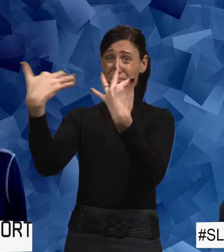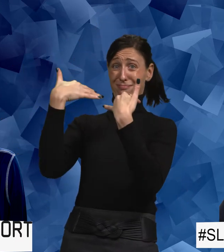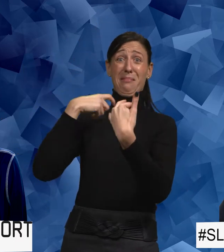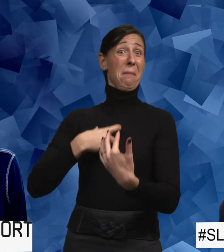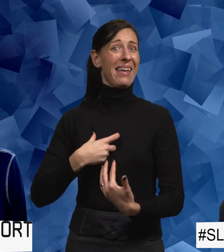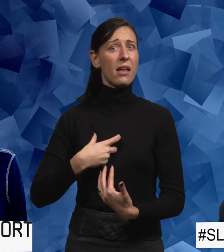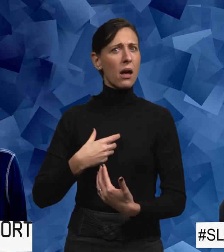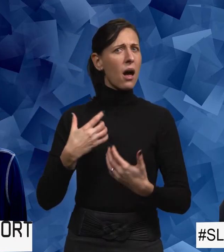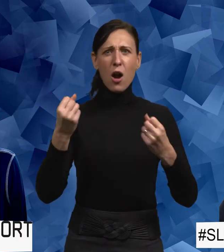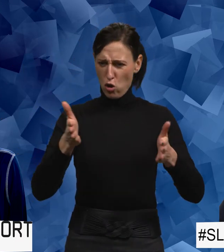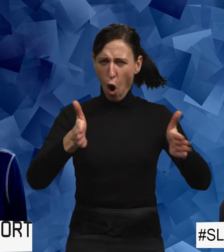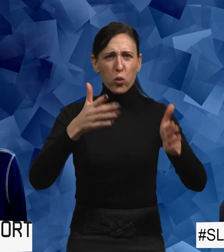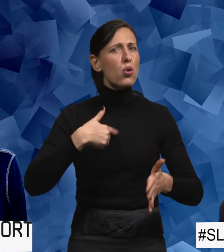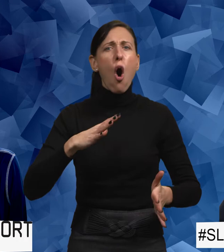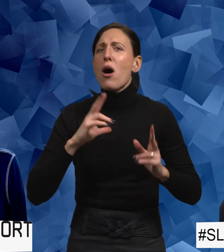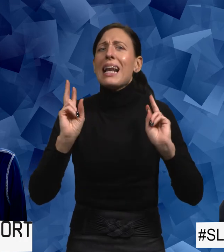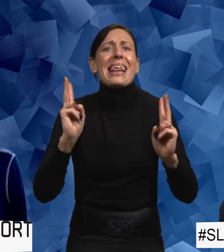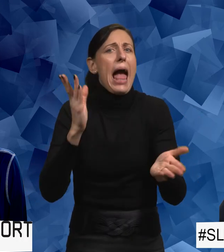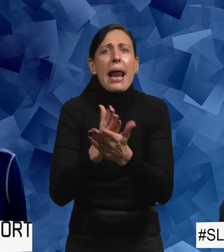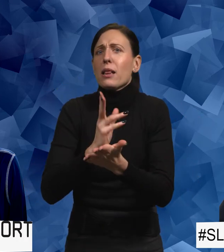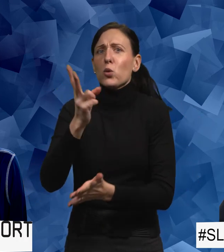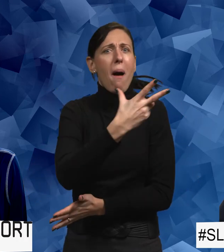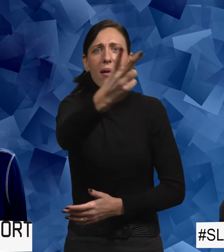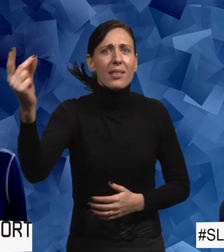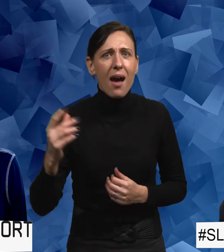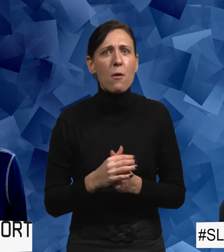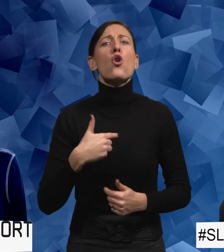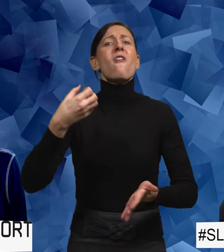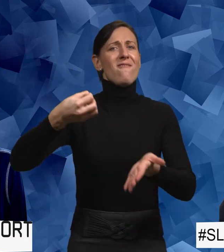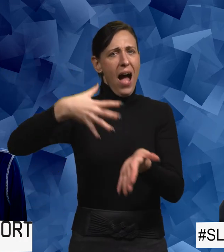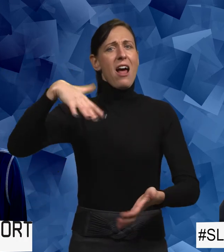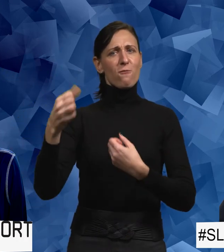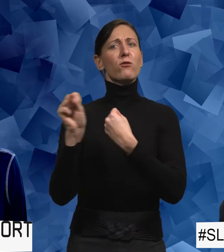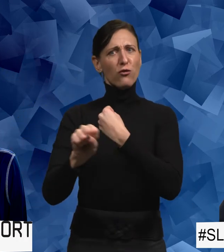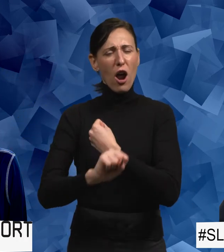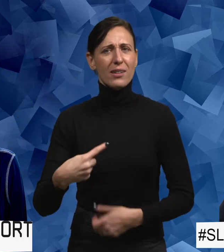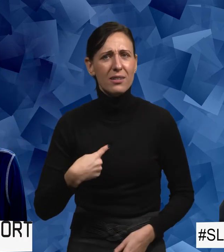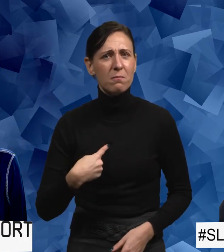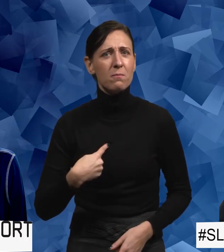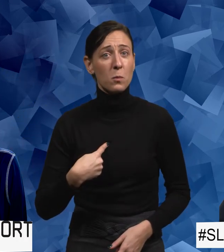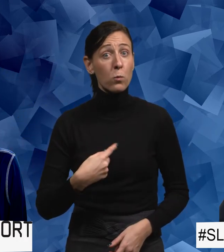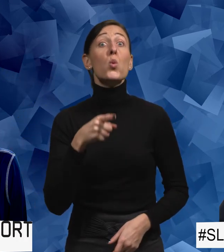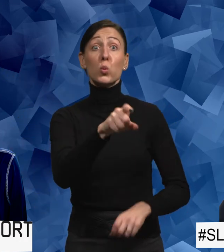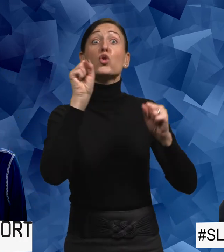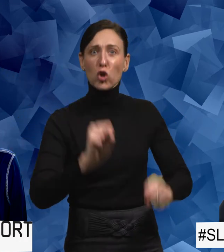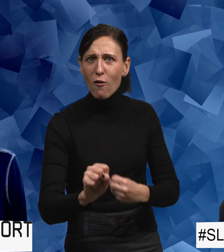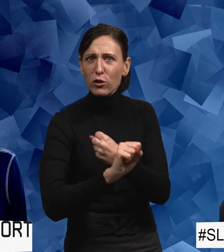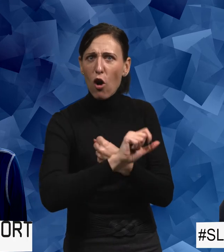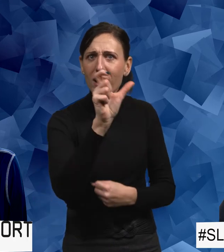Alltså gatorna tillhör dig också. Och du ska kunna gå på dem dygnet runt. Det är liksom ett. Du är värd att försvaras. Och du ska försvara dig.